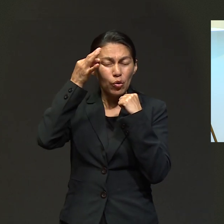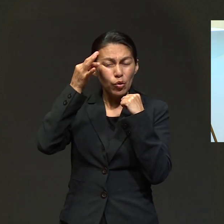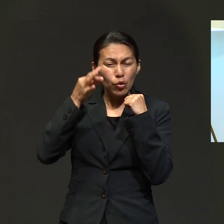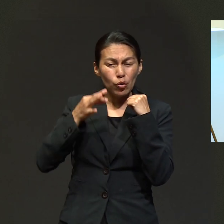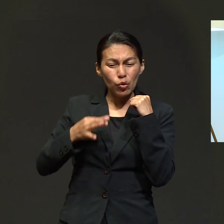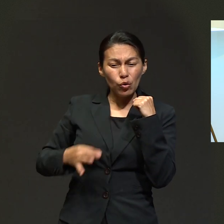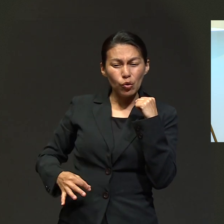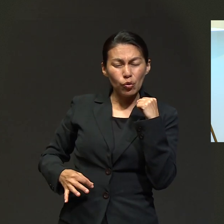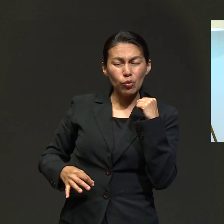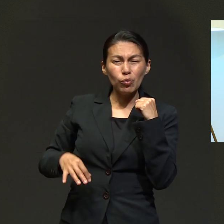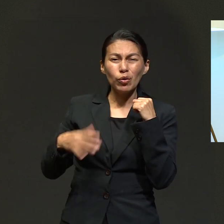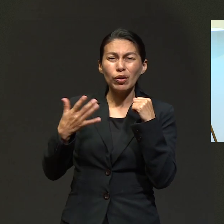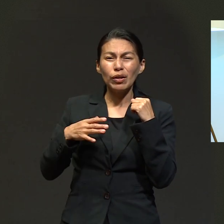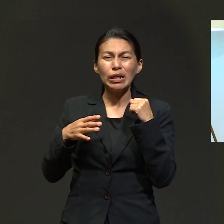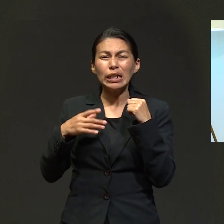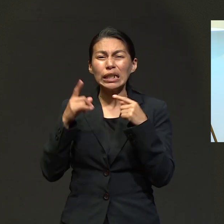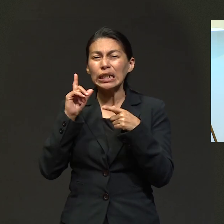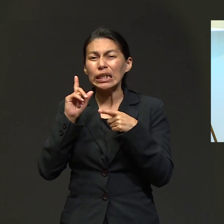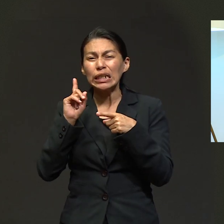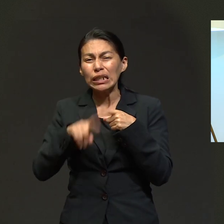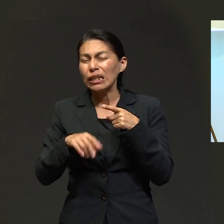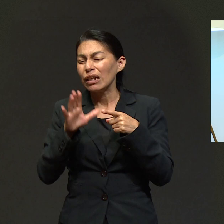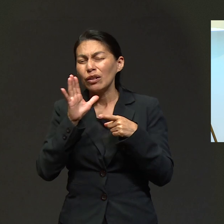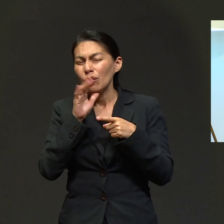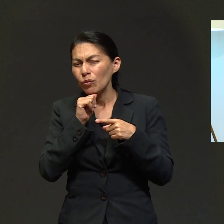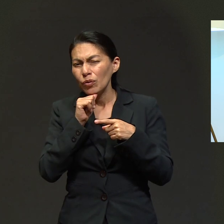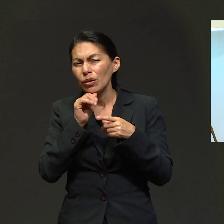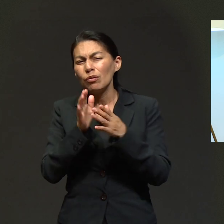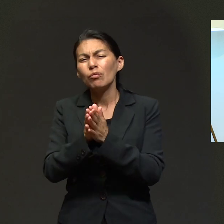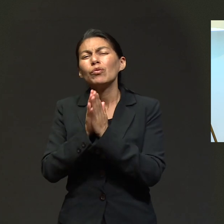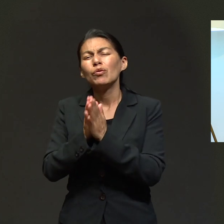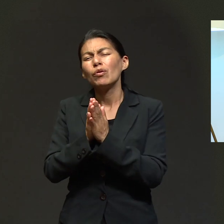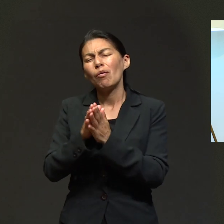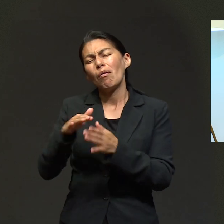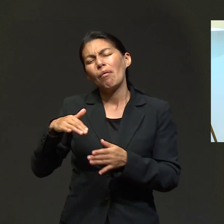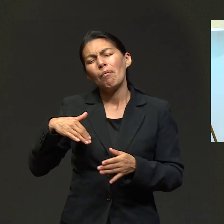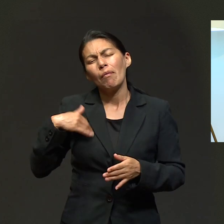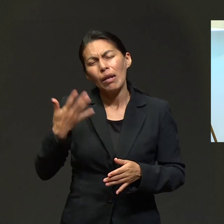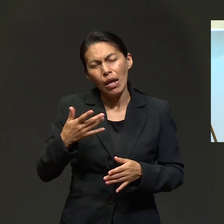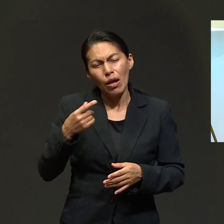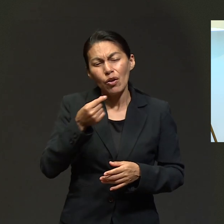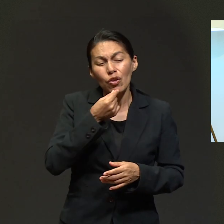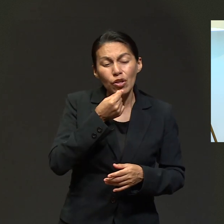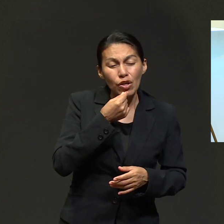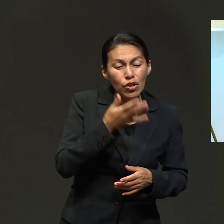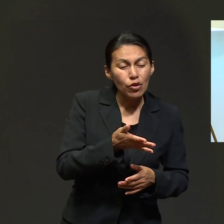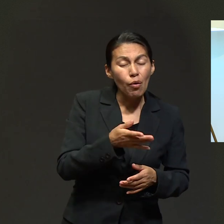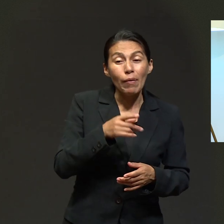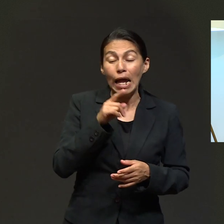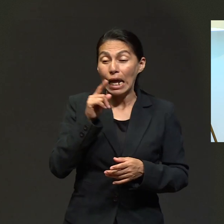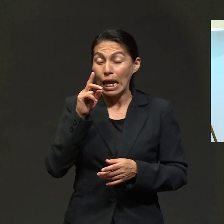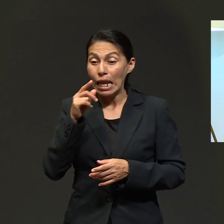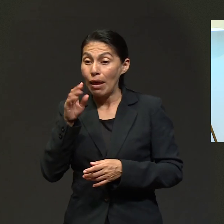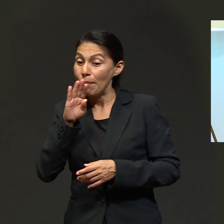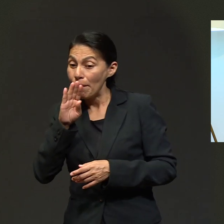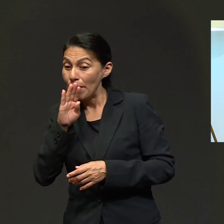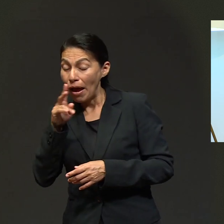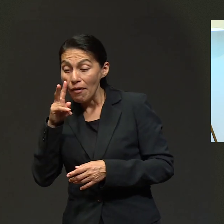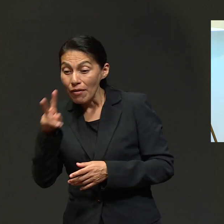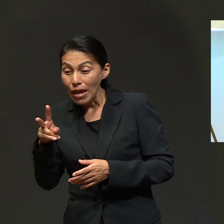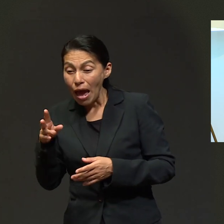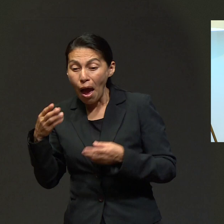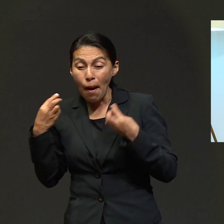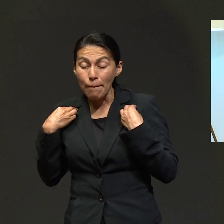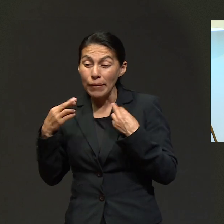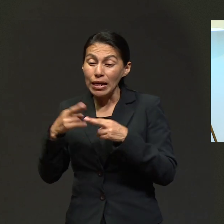adventista, por eso también pido que Dios haga el milagro en su vida y se bautice ella y toda su familia. Vamos